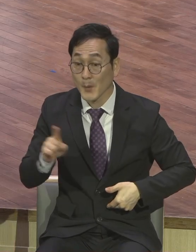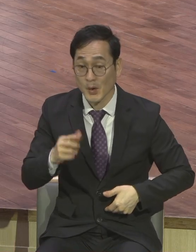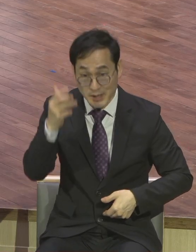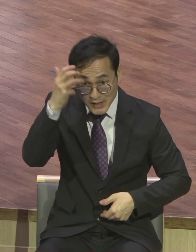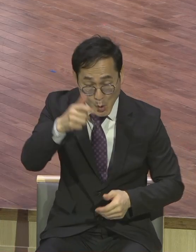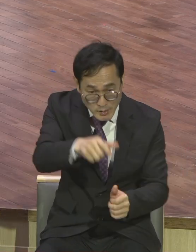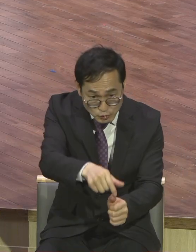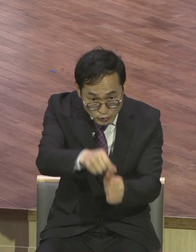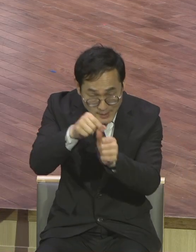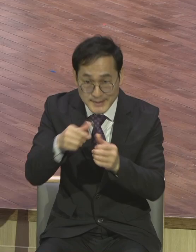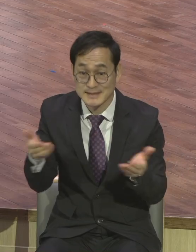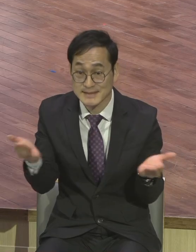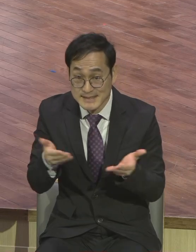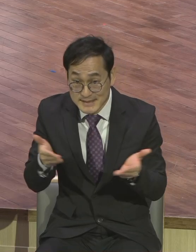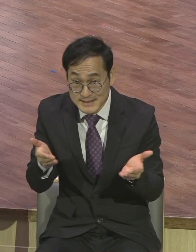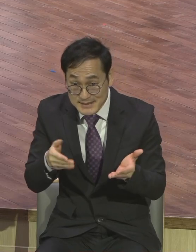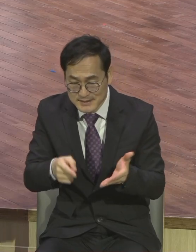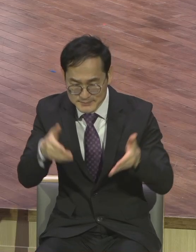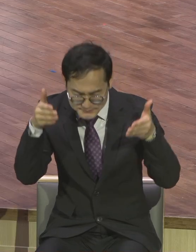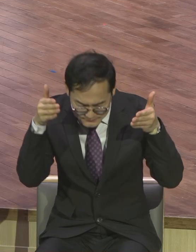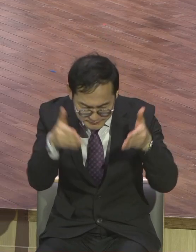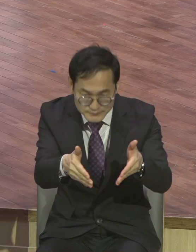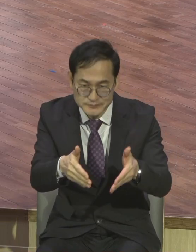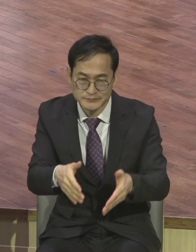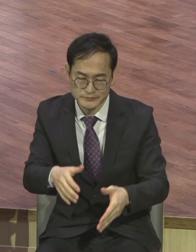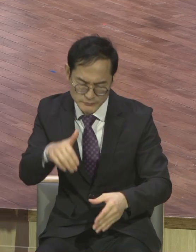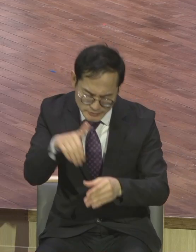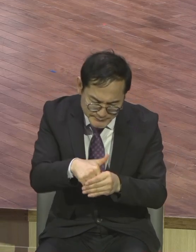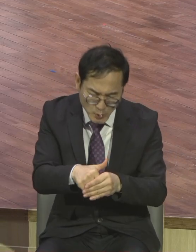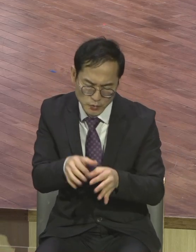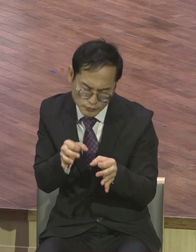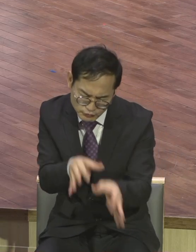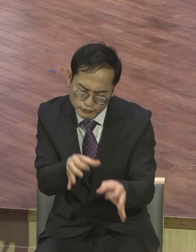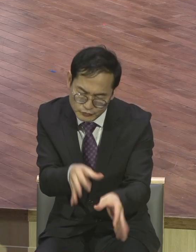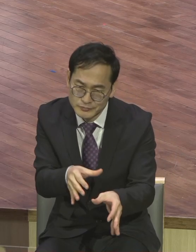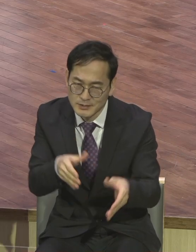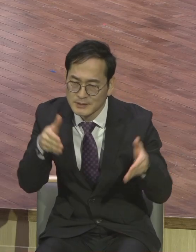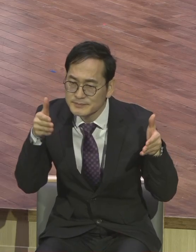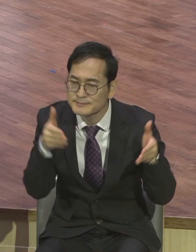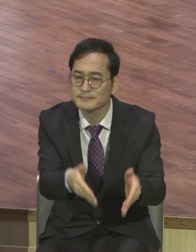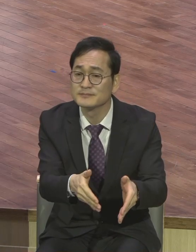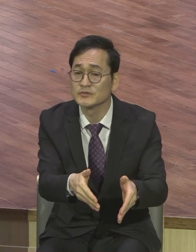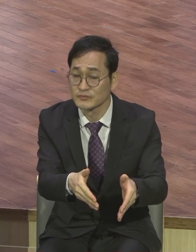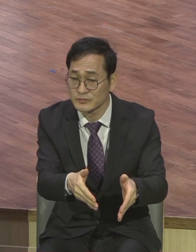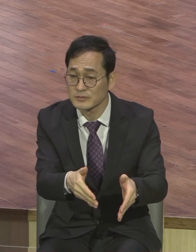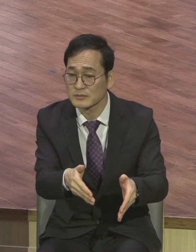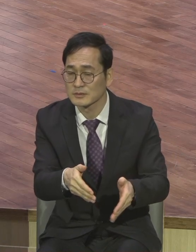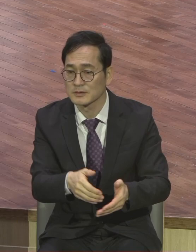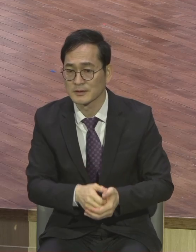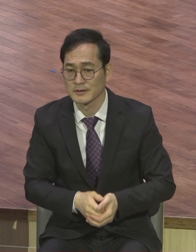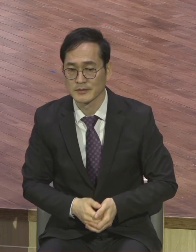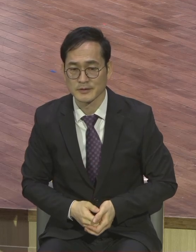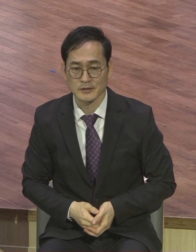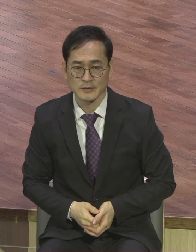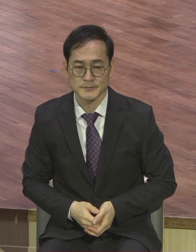일에 투자하는 겁니다 영혼 살리는 일에 모든 투자를 집중하는